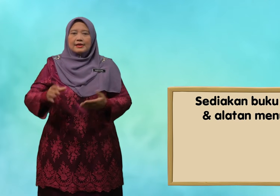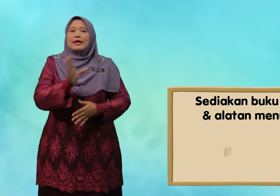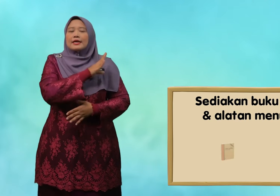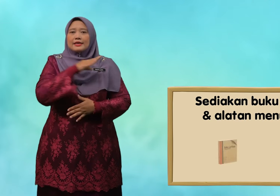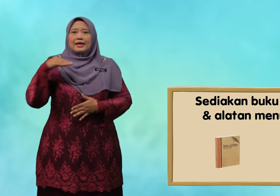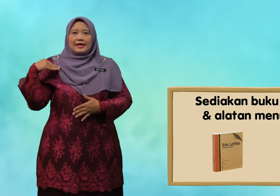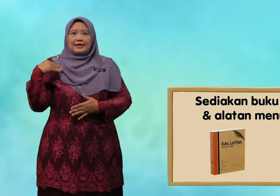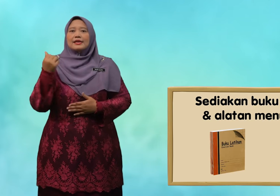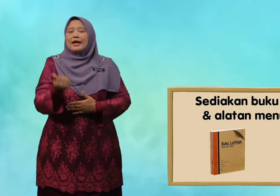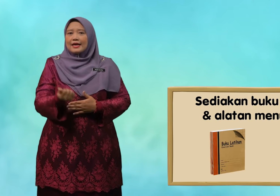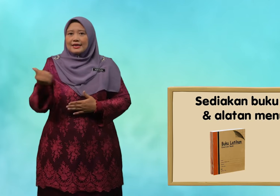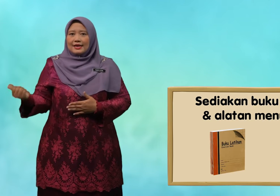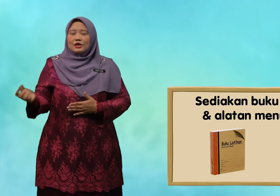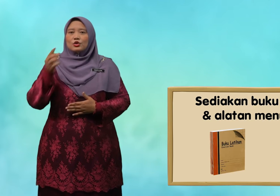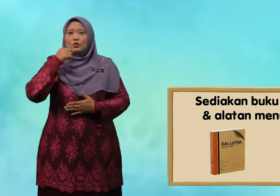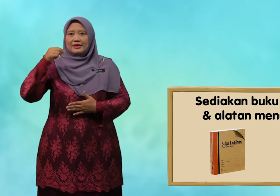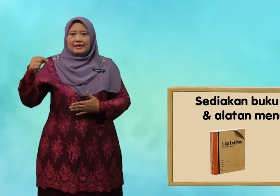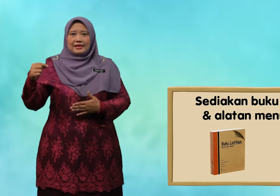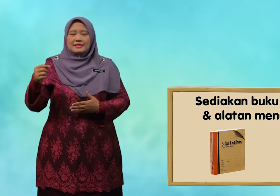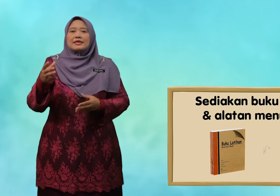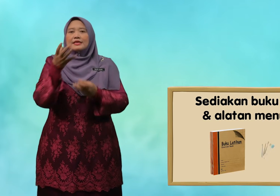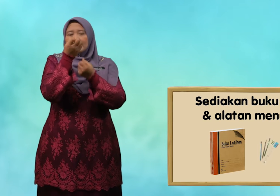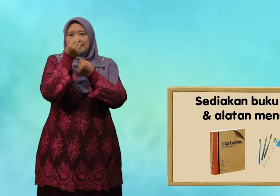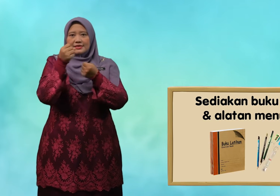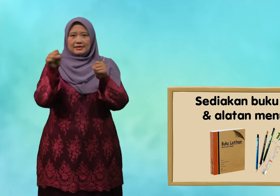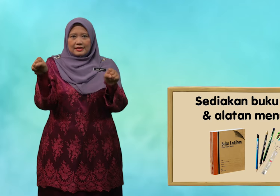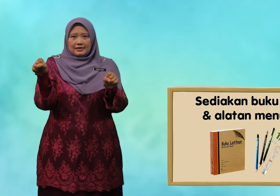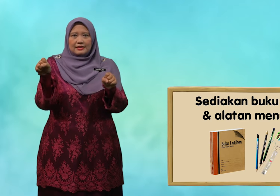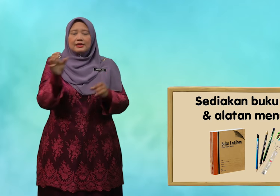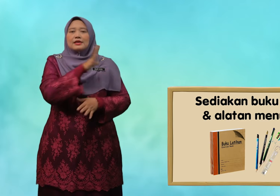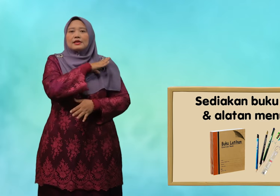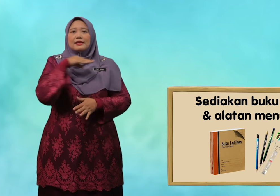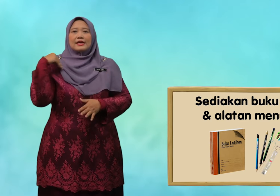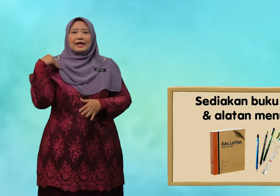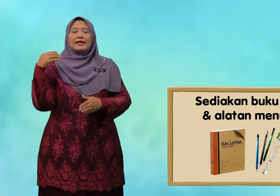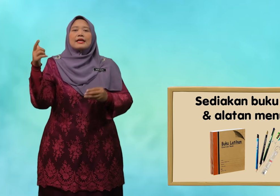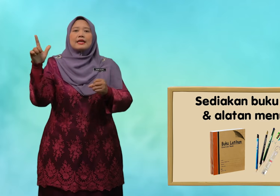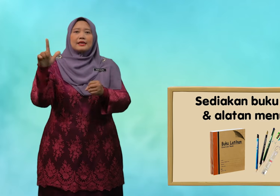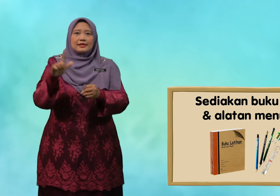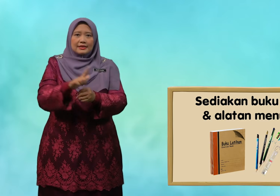dan alat tulis tersedia dan lengkap.